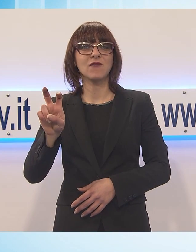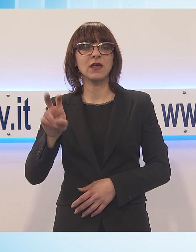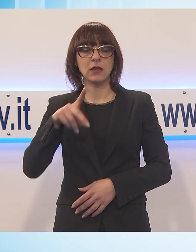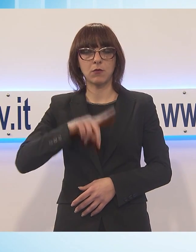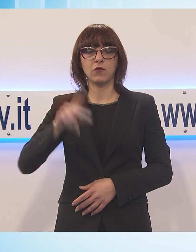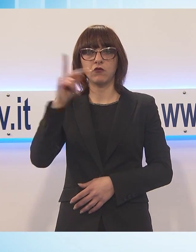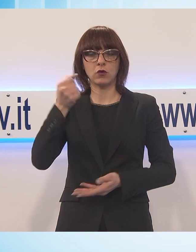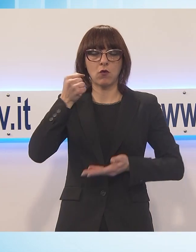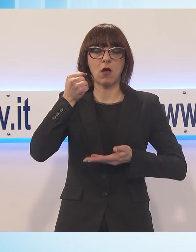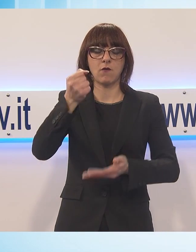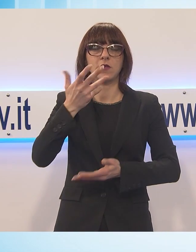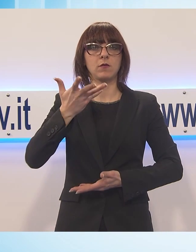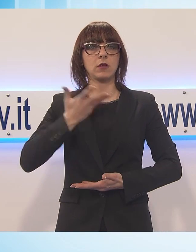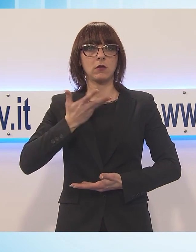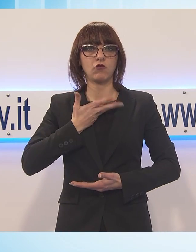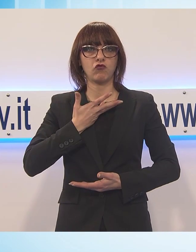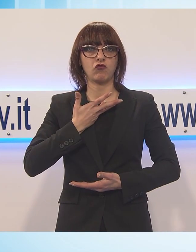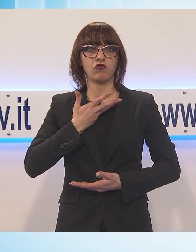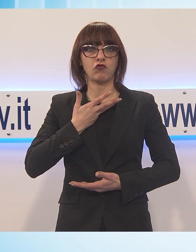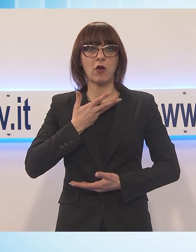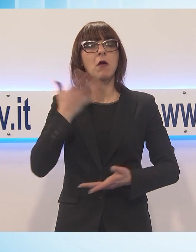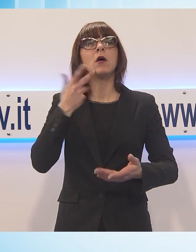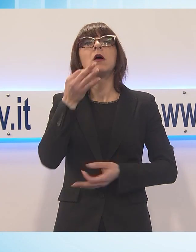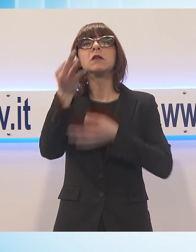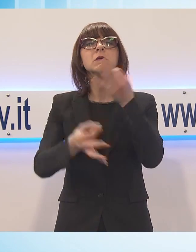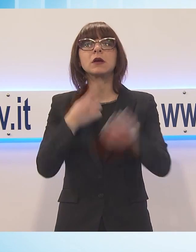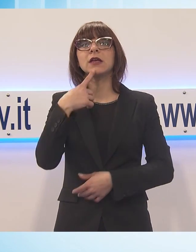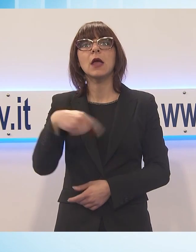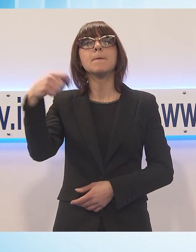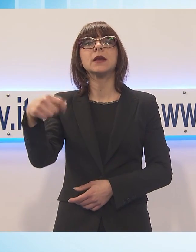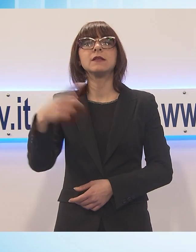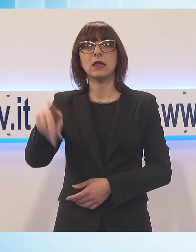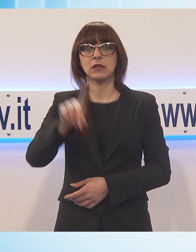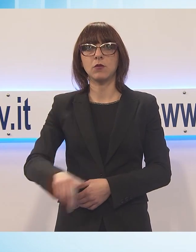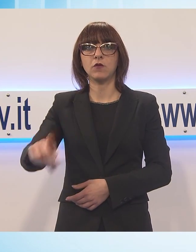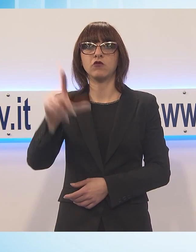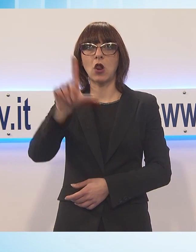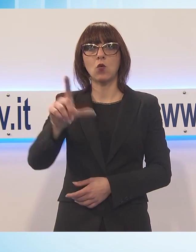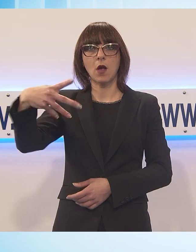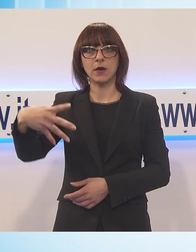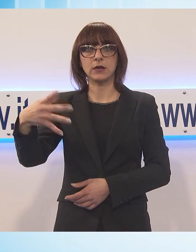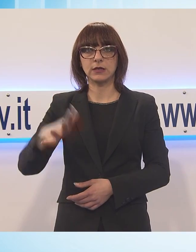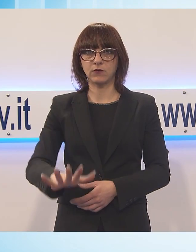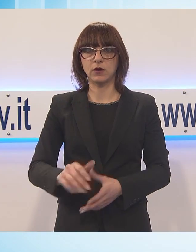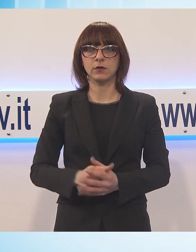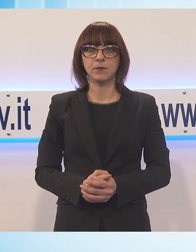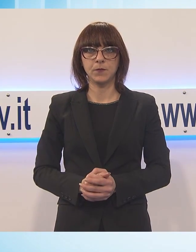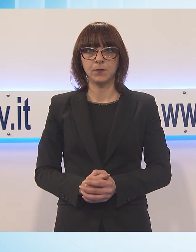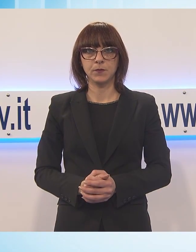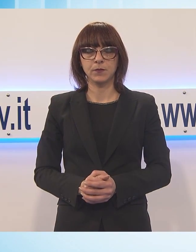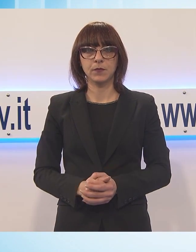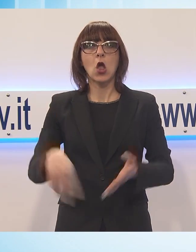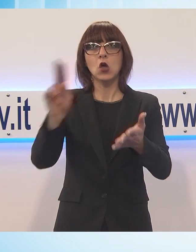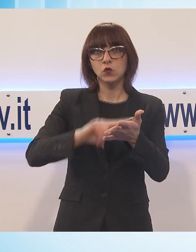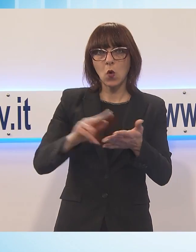parlato nel corso di una conferenza stampa ne ha parlato il presidente della provincia Luca Menesini. Scuole, viabilità